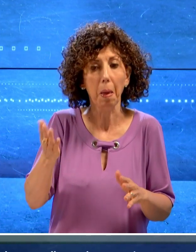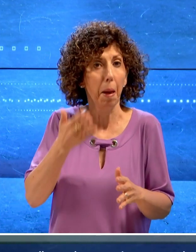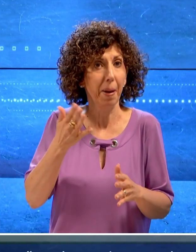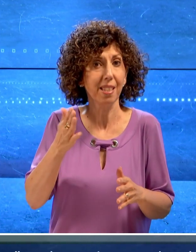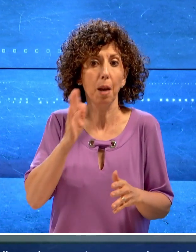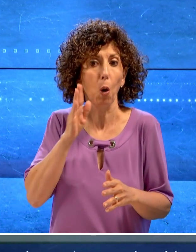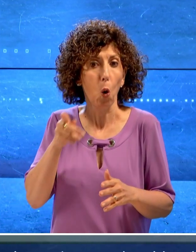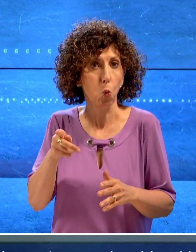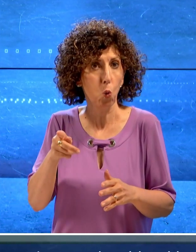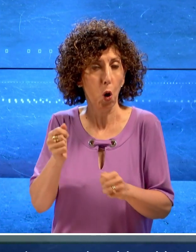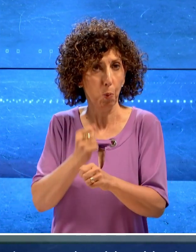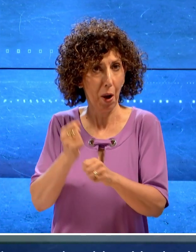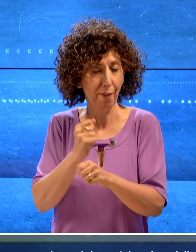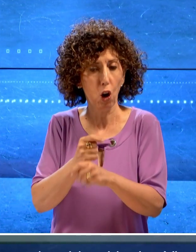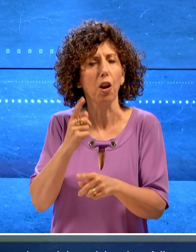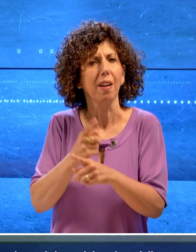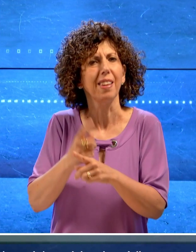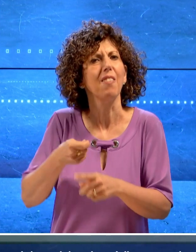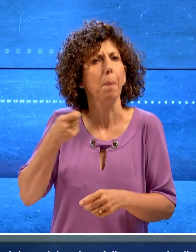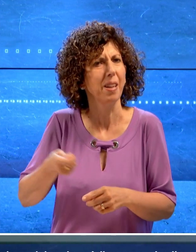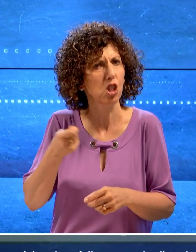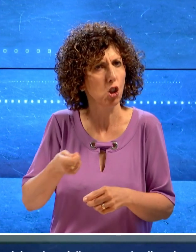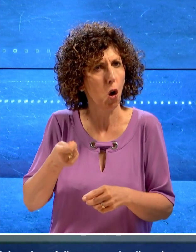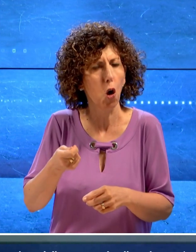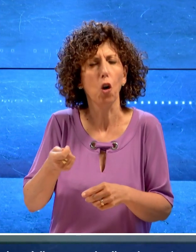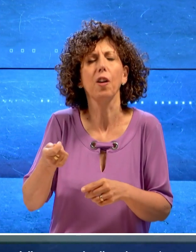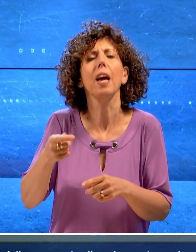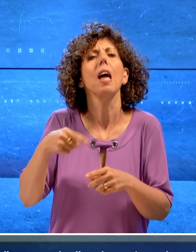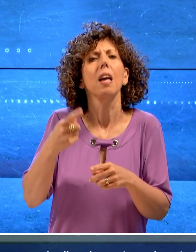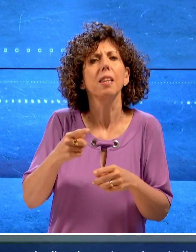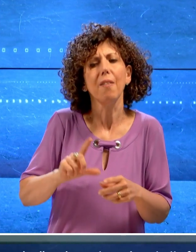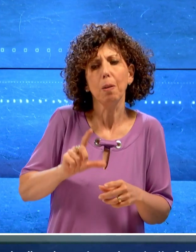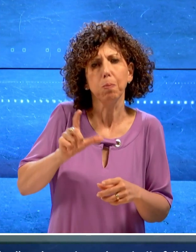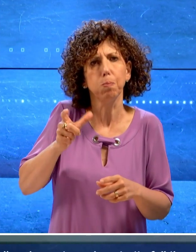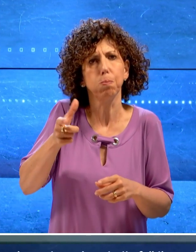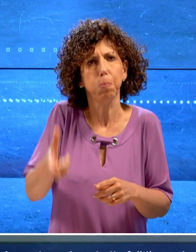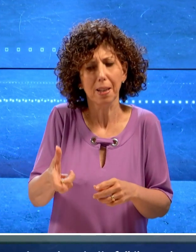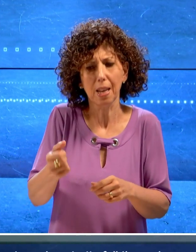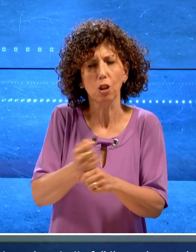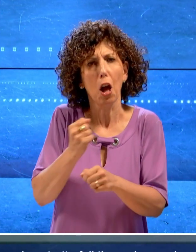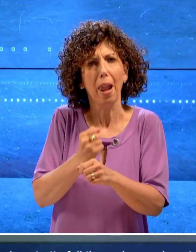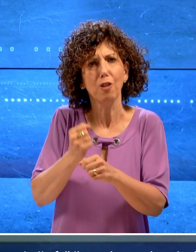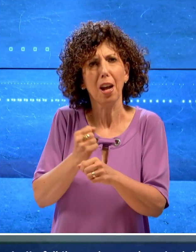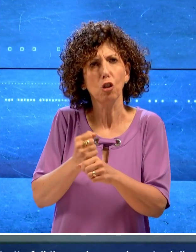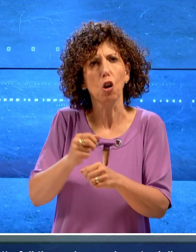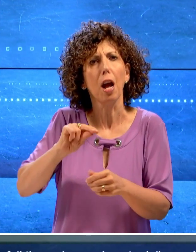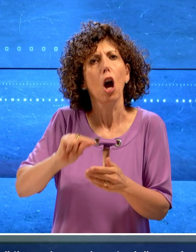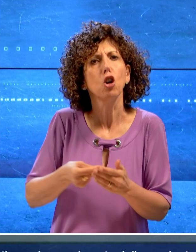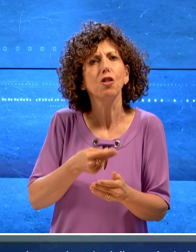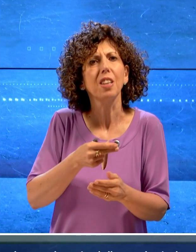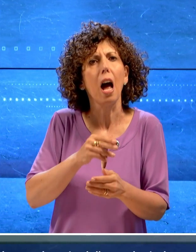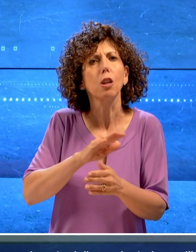pensionamento o cessione dal servizio ci sarà il passaggio di un lavoratore a contratto full time